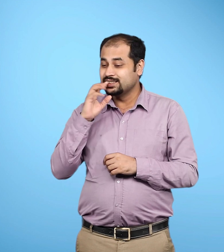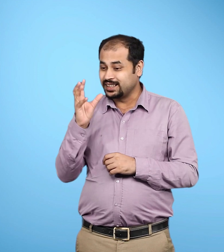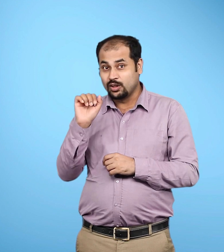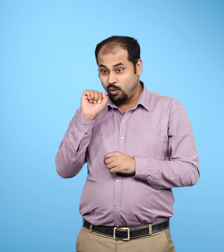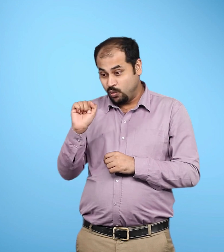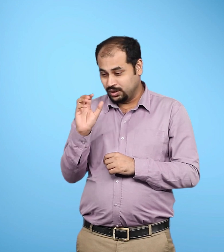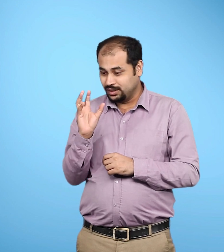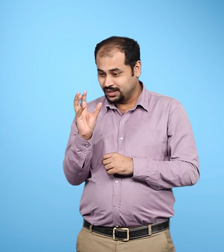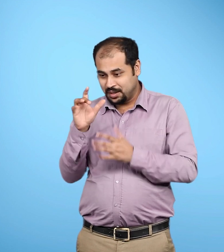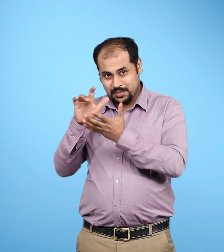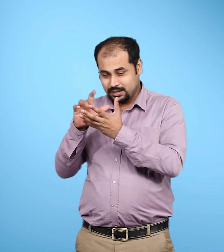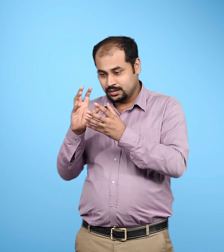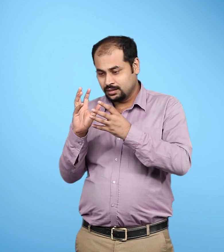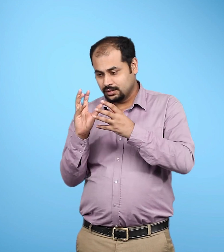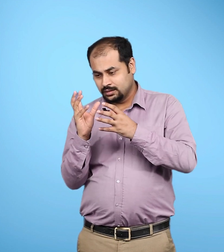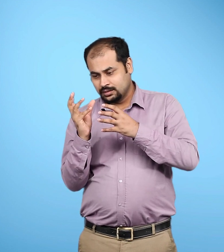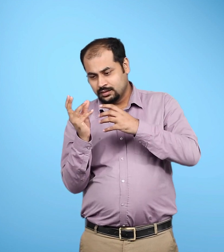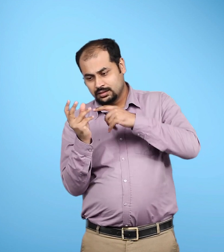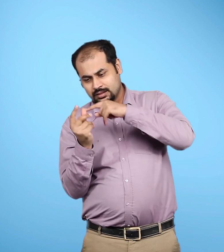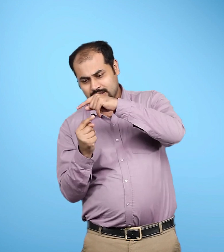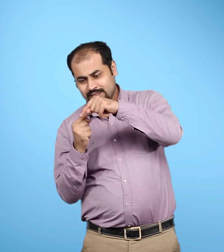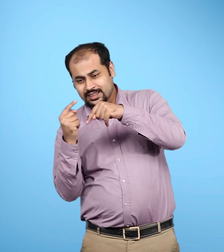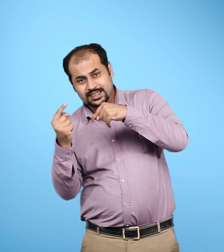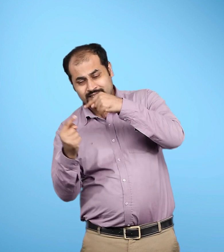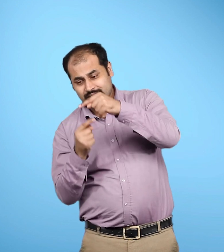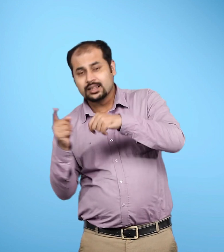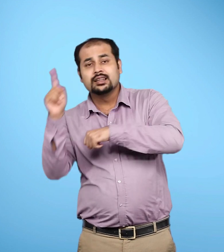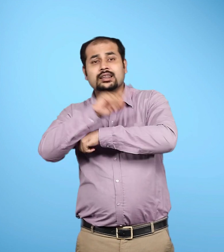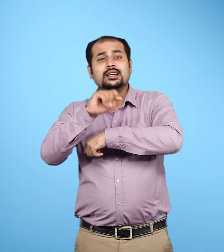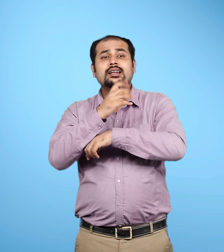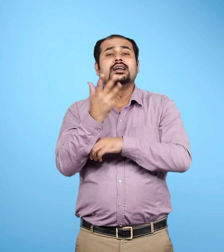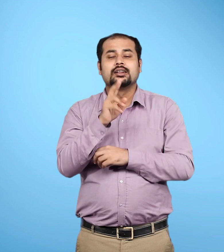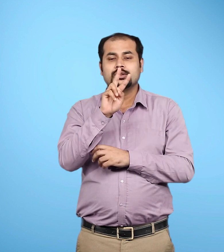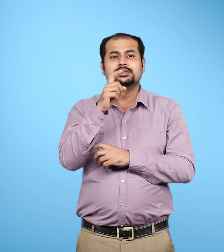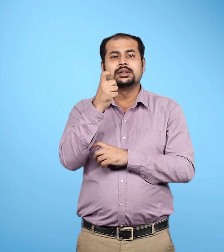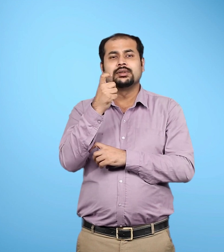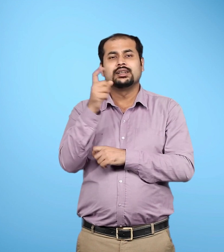लगभग इतने ही समय में यहाँ अपने अक्ष पर एक चकर भी पूरा करता है